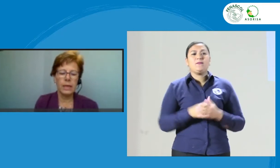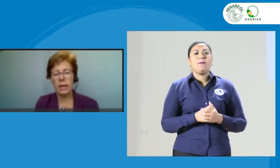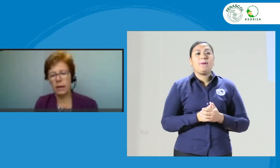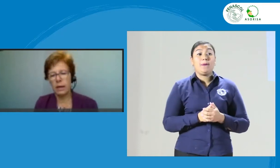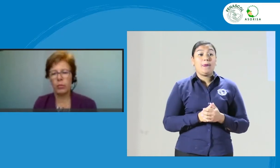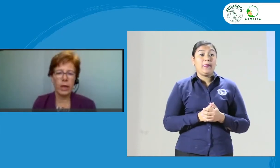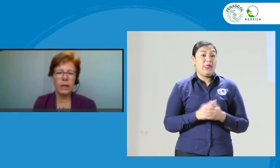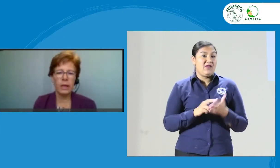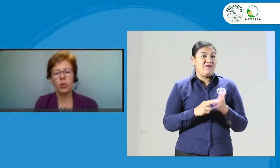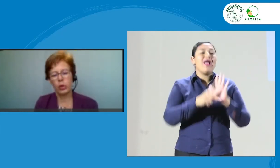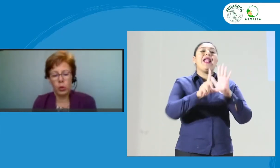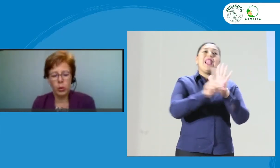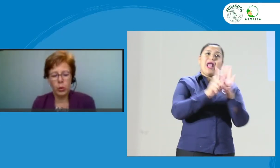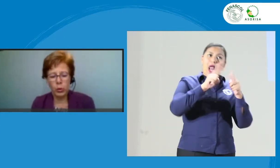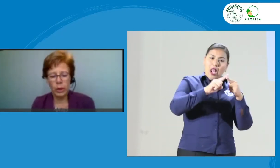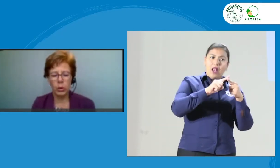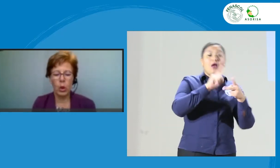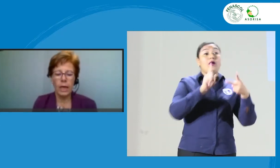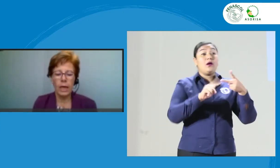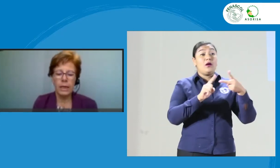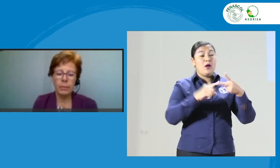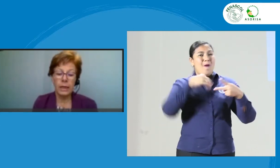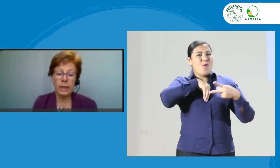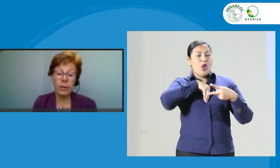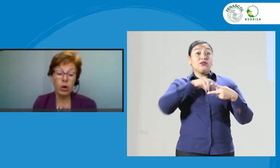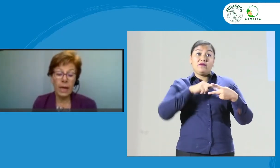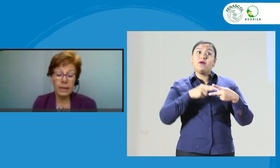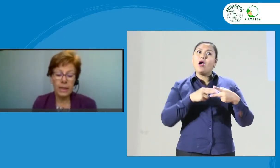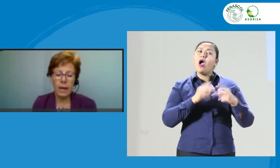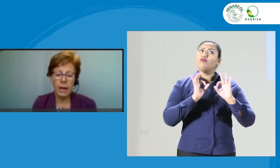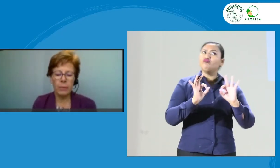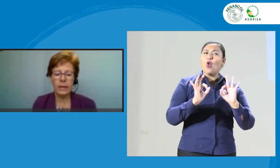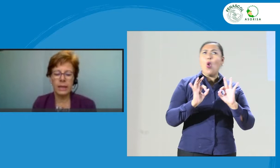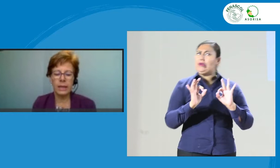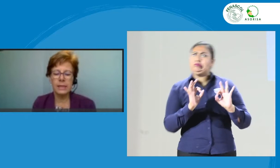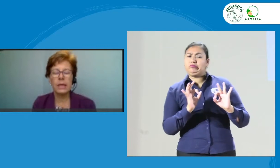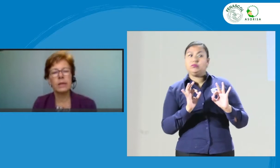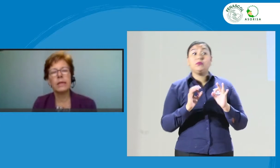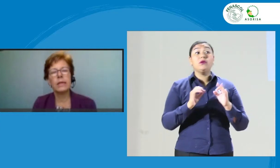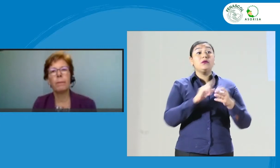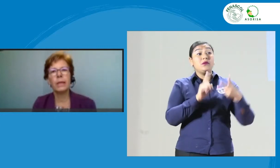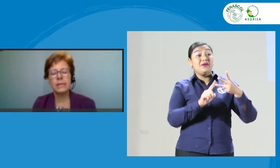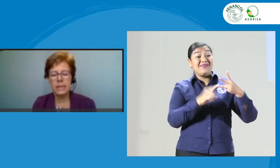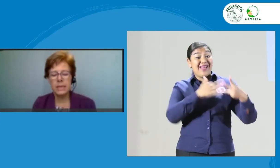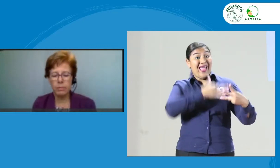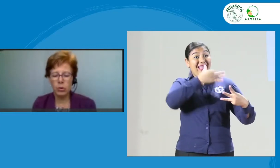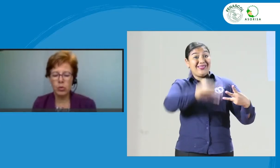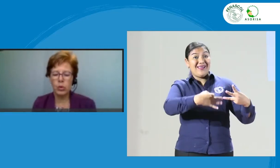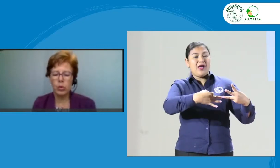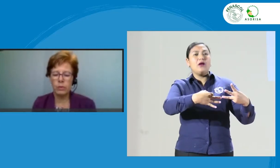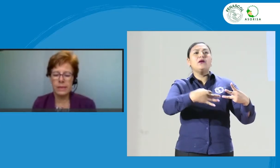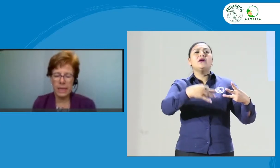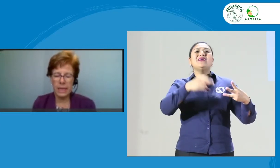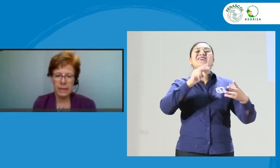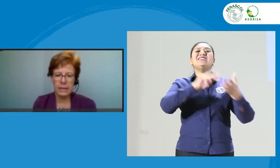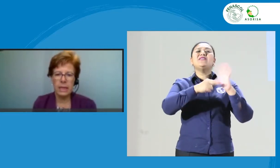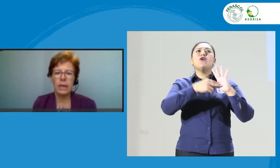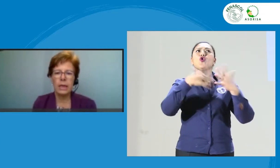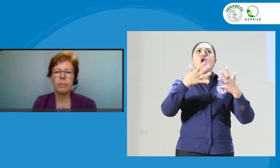legal, moral, correcto o incorrecto. Pero la ética pretende establecer principios universales para